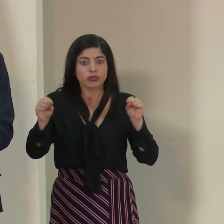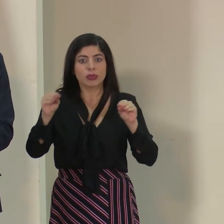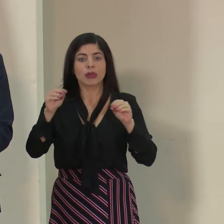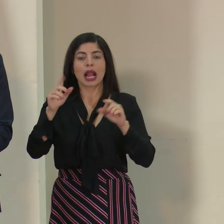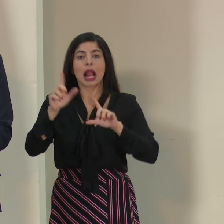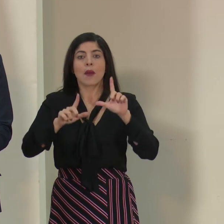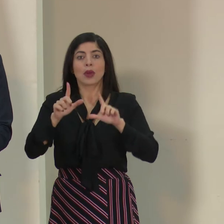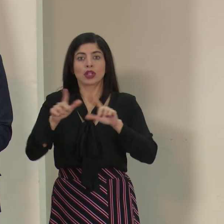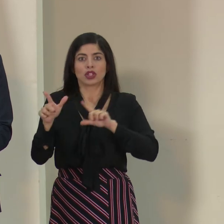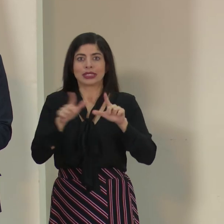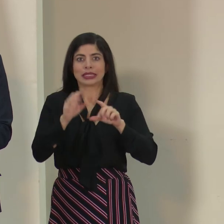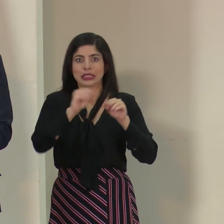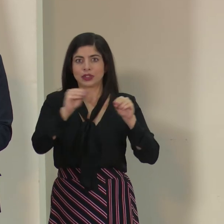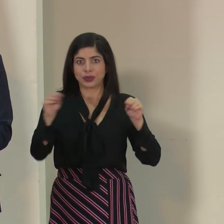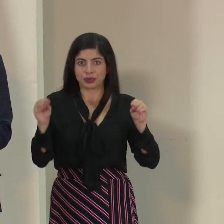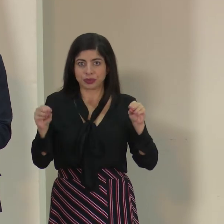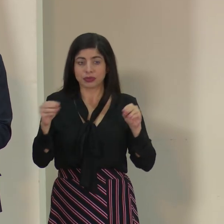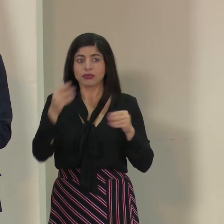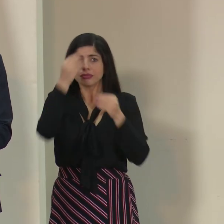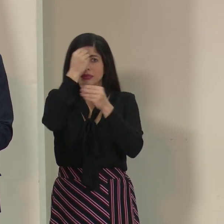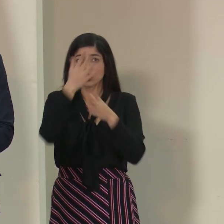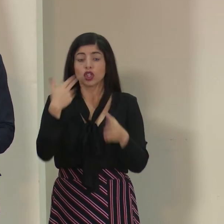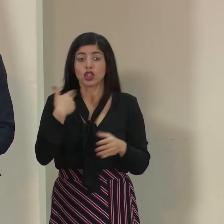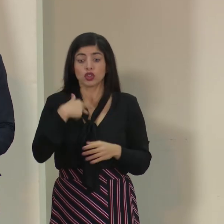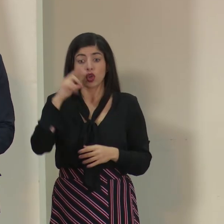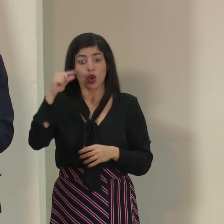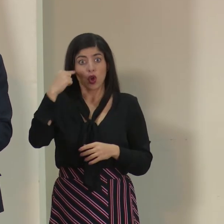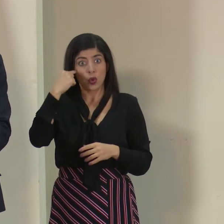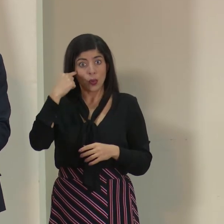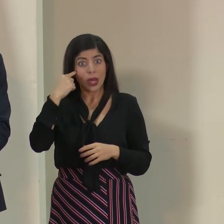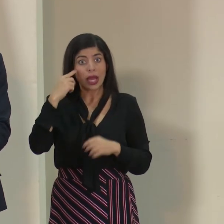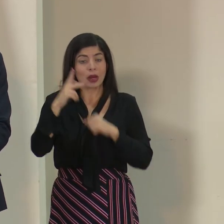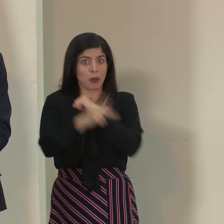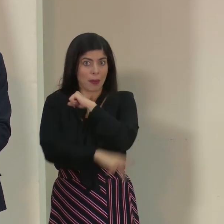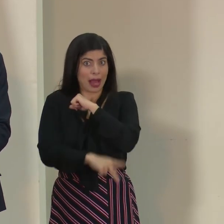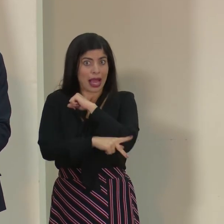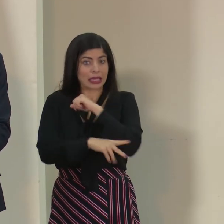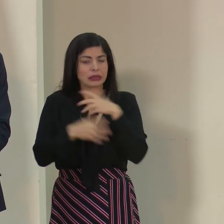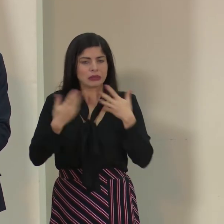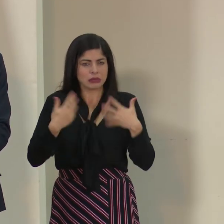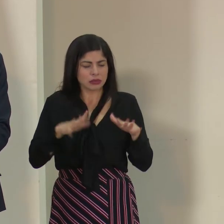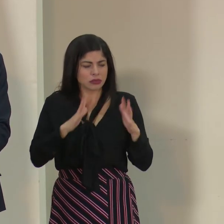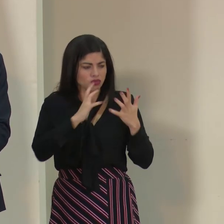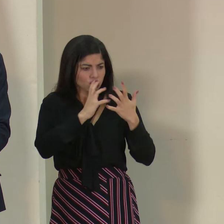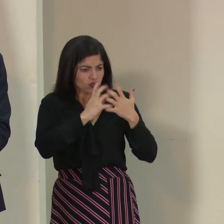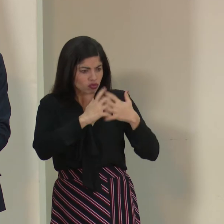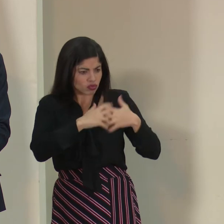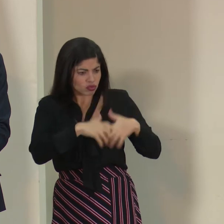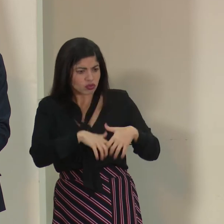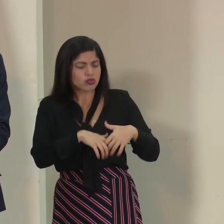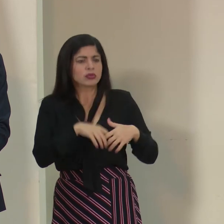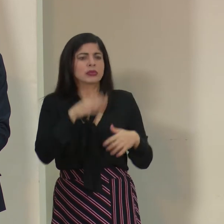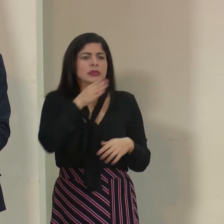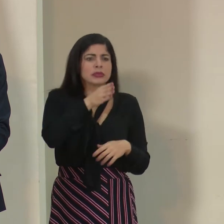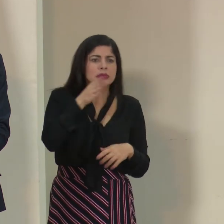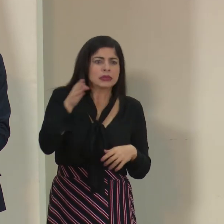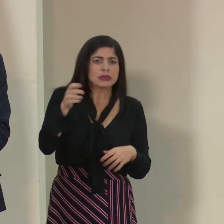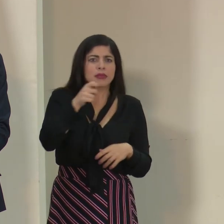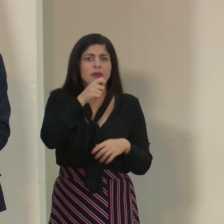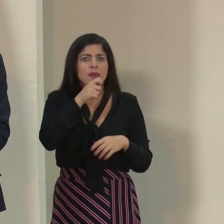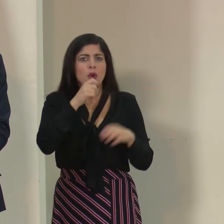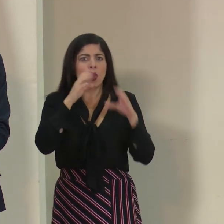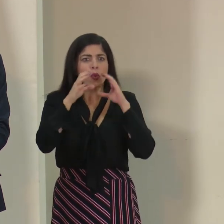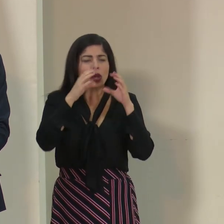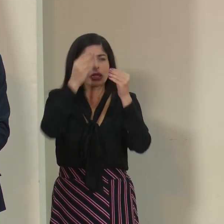atención de que nosotros como gobierno, como Estado, hemos hecho toda esa articulación, hemos estado muy presentes en medios de comunicación y tratando de